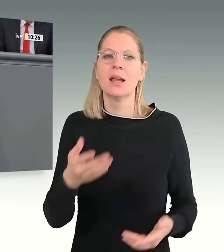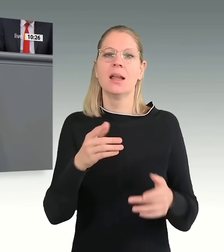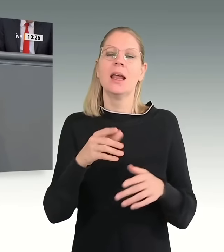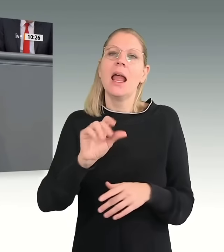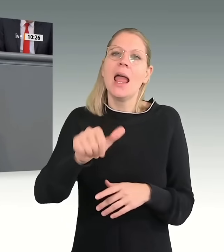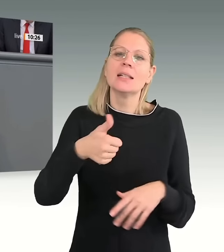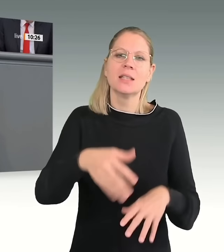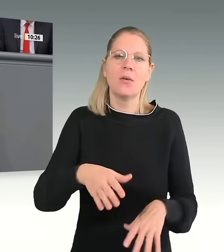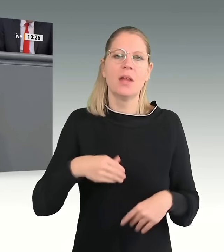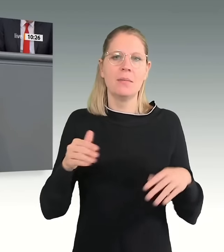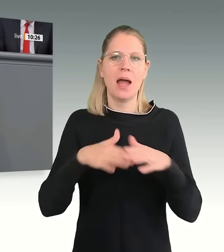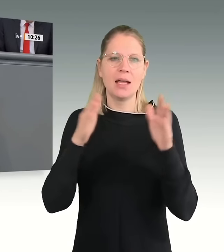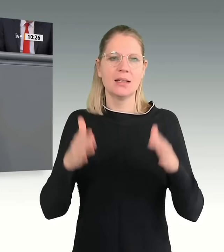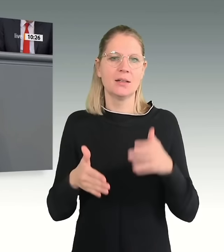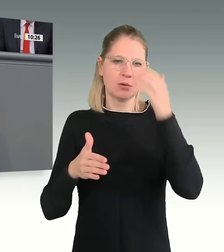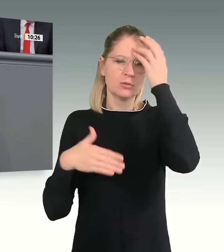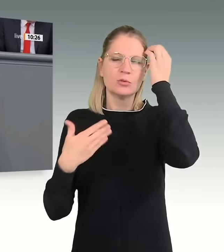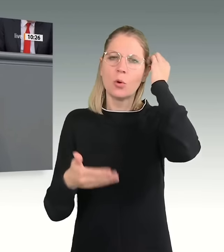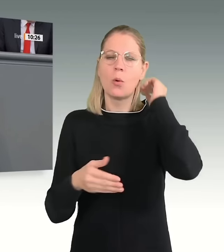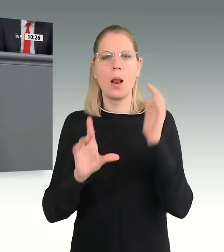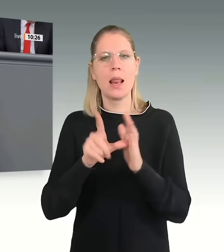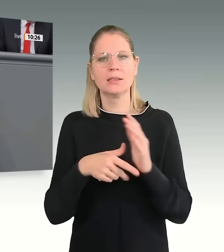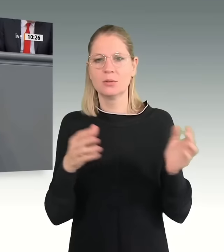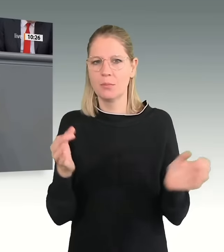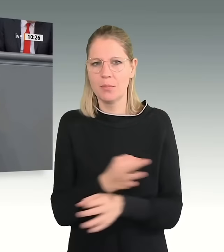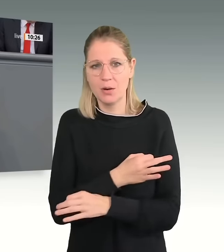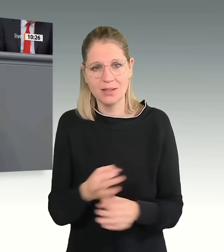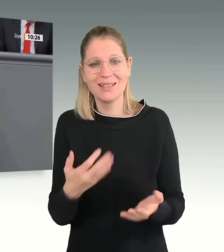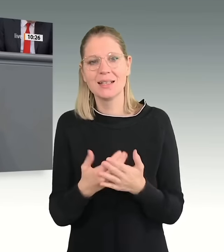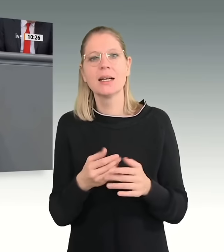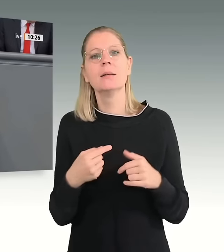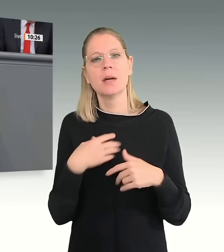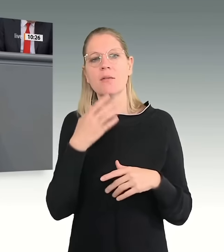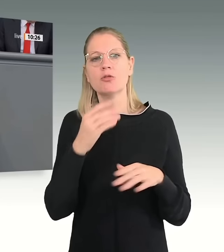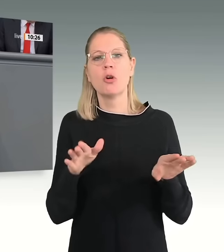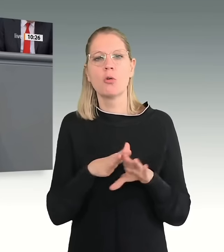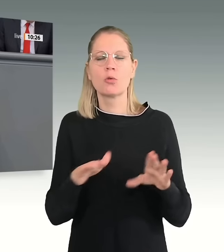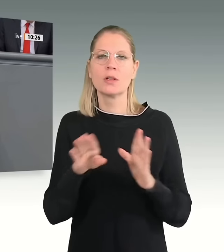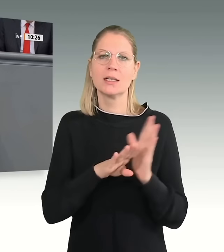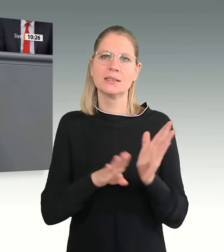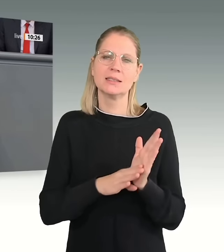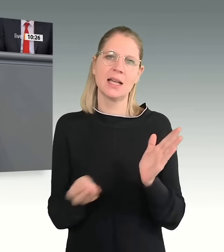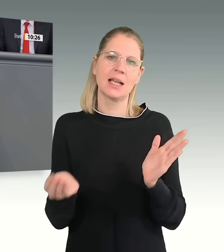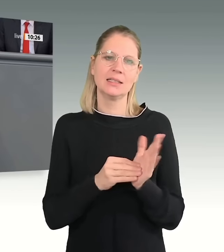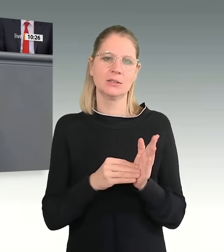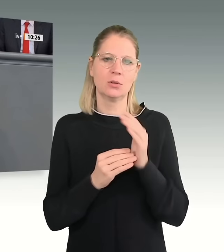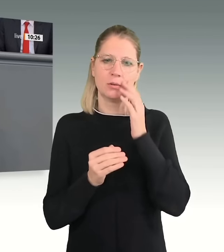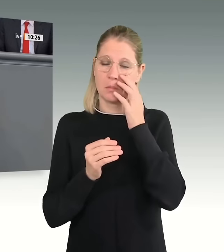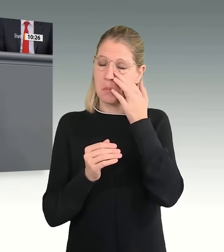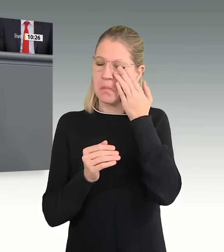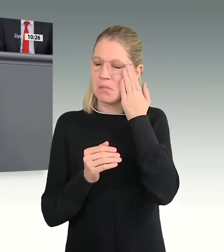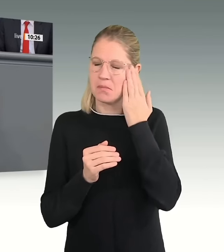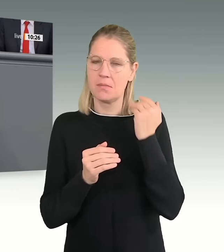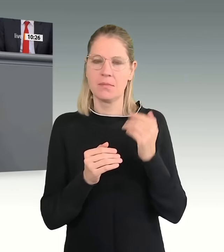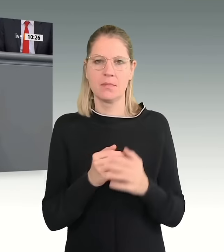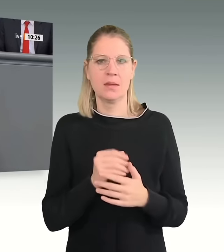durch eine entsprechende Grundgesetzergänzung, die wir an dieser Stelle auch vornehmen wollen. Und ein zweites. Ihnen geht